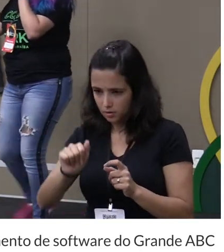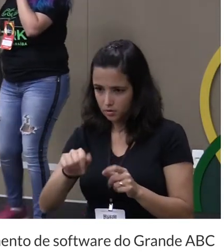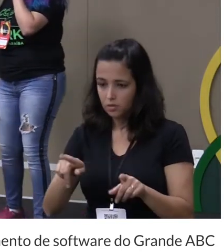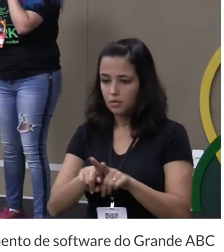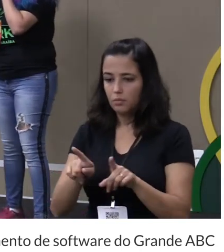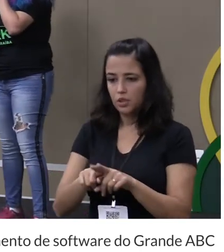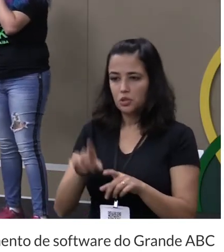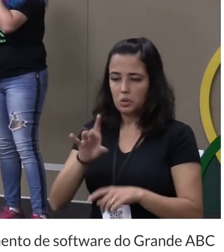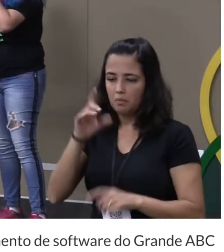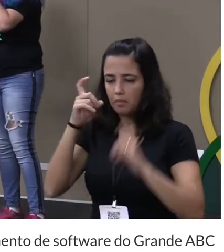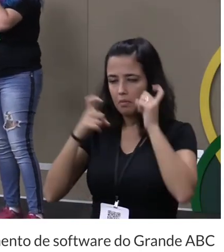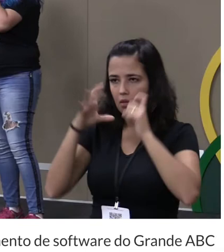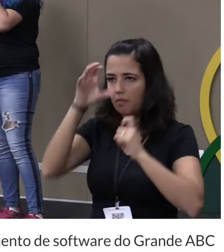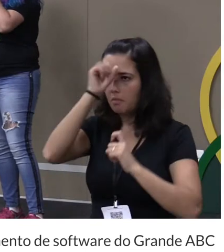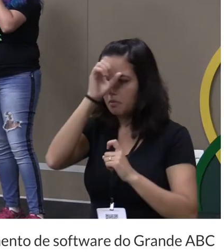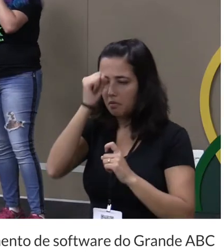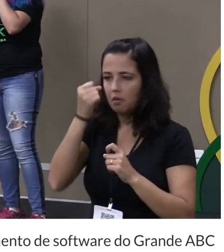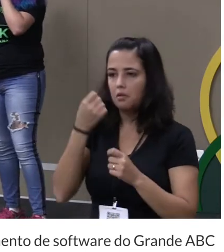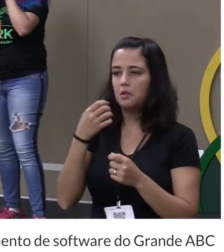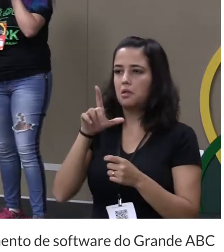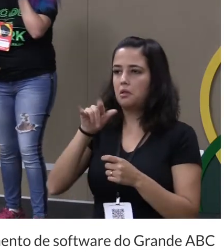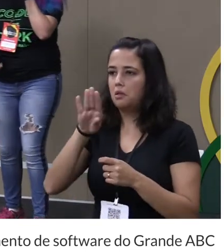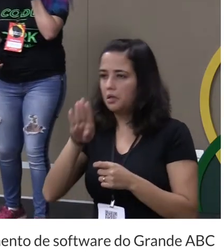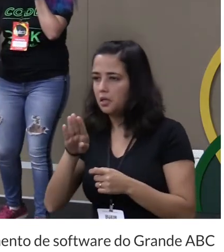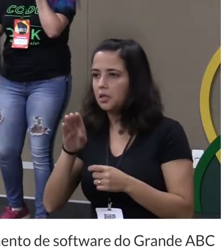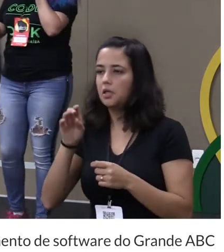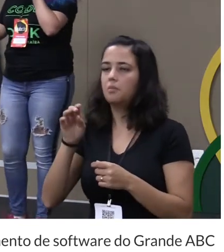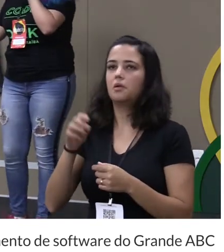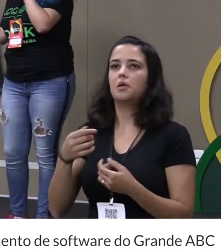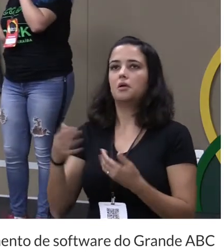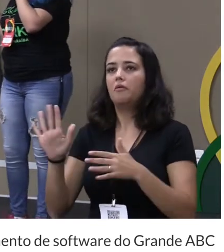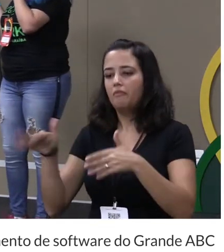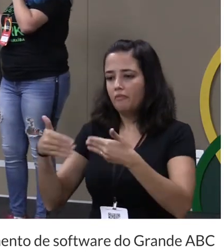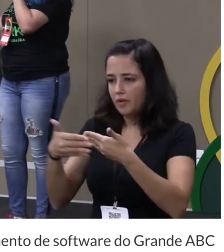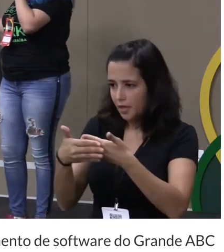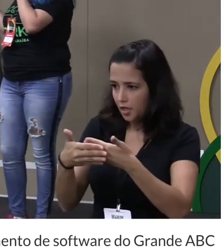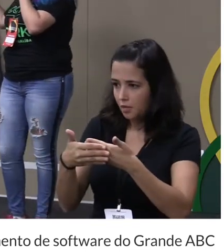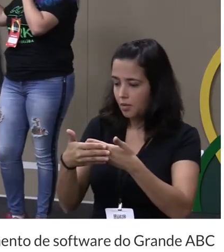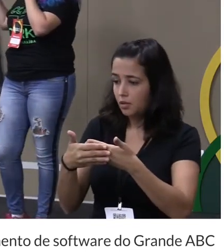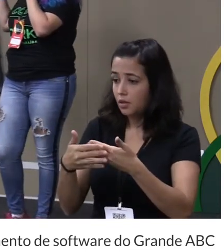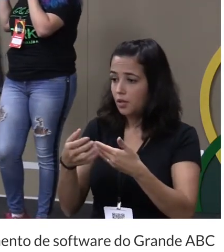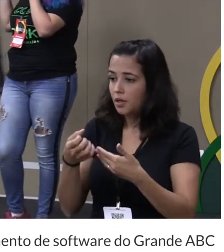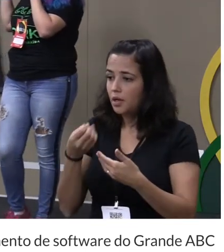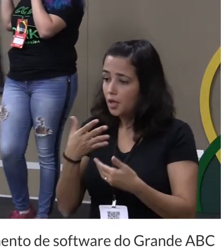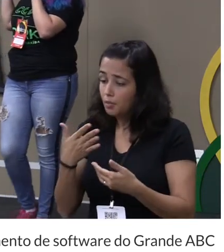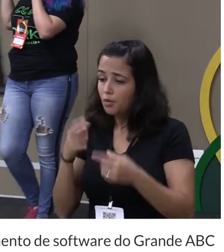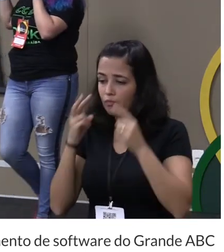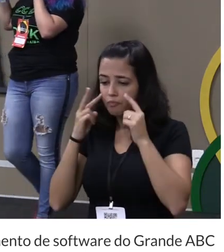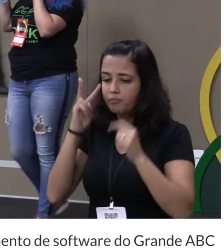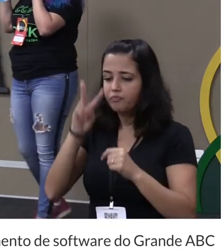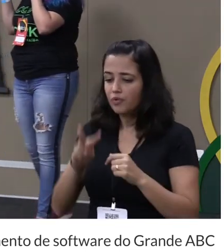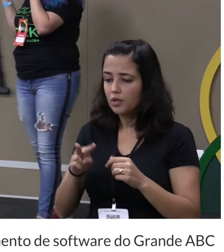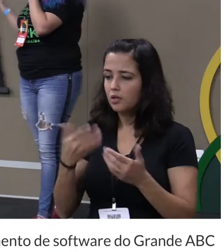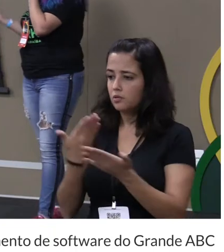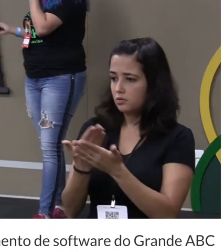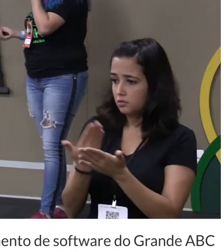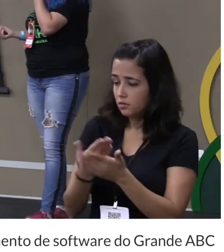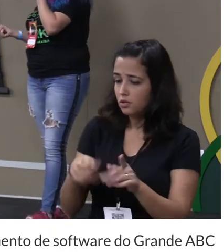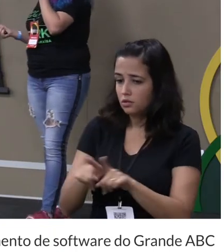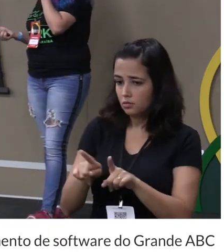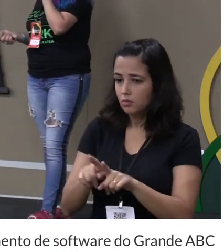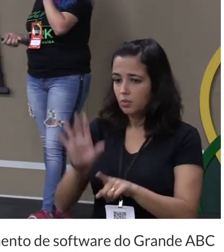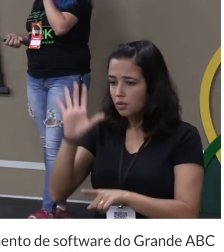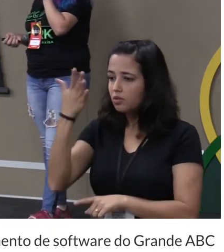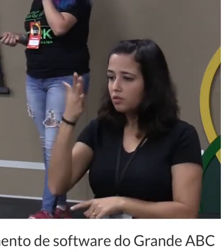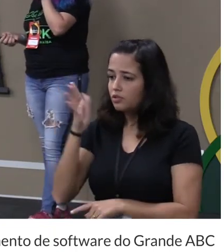se preocupar em aprender uma Lib ou um framework dá uma olhada que às vezes a plataforma já te resolve e você não precisa